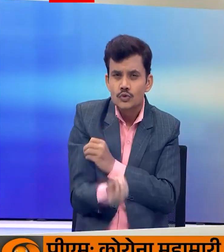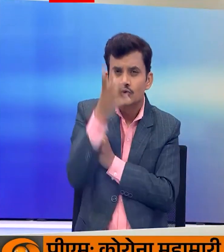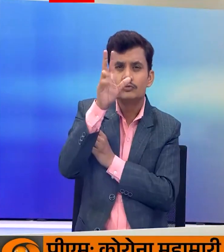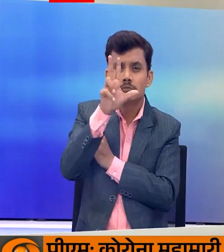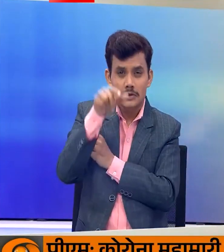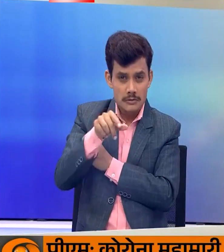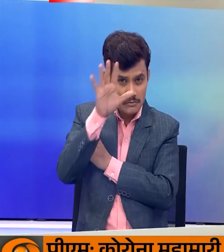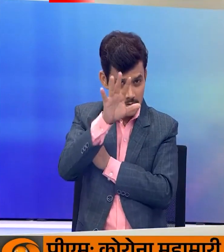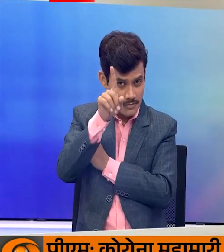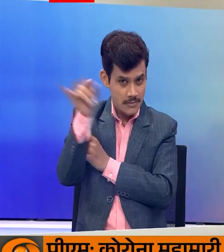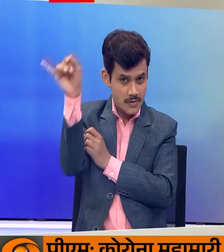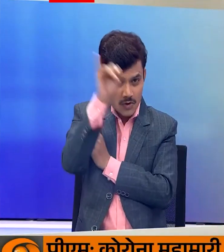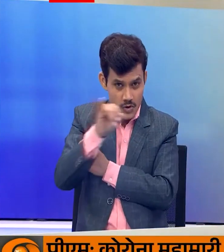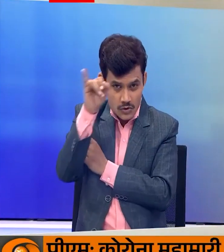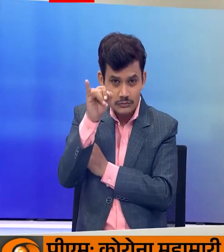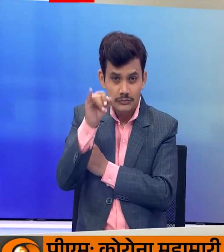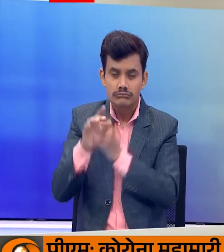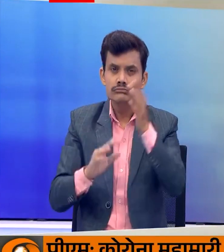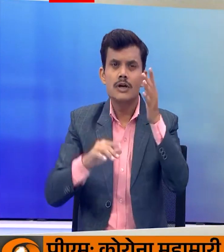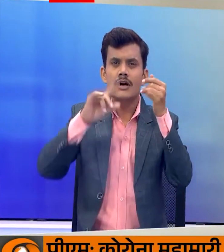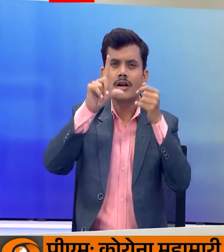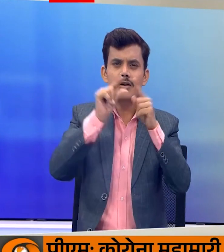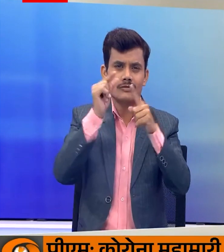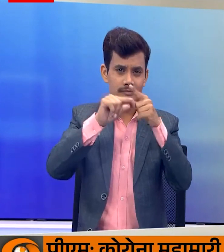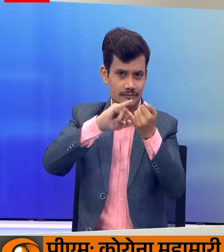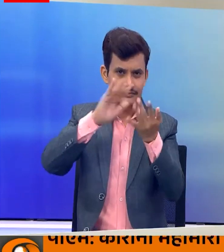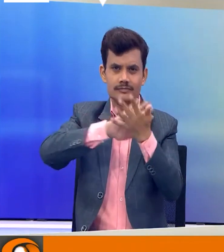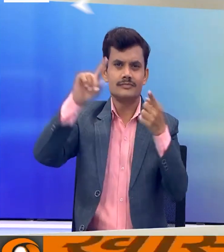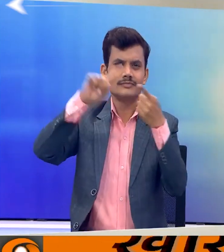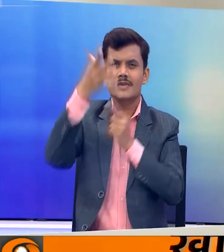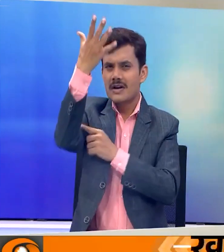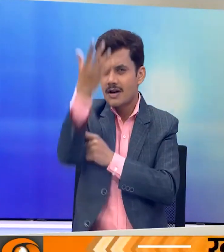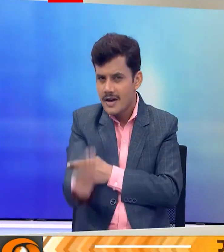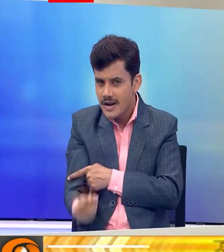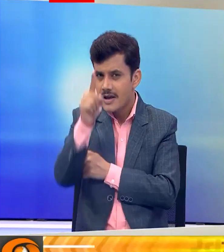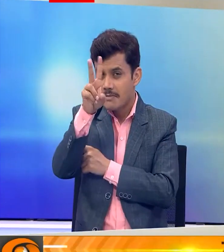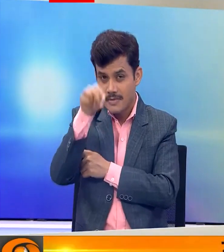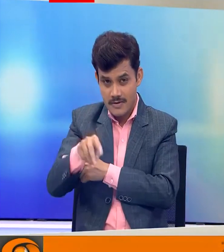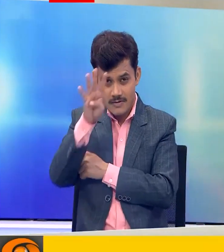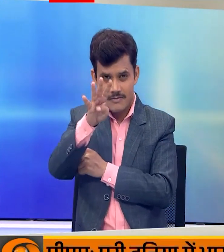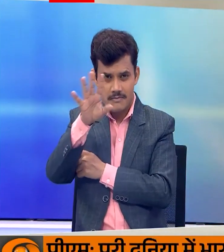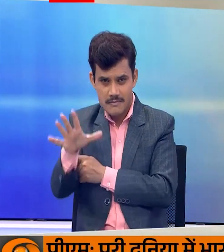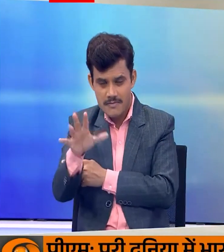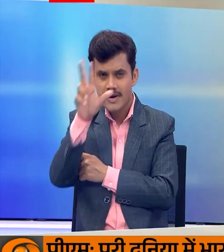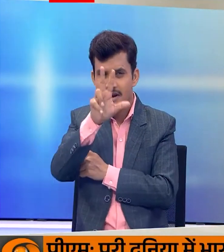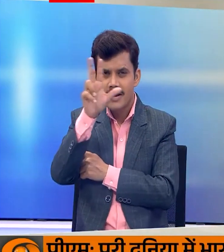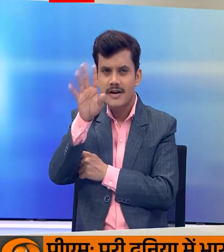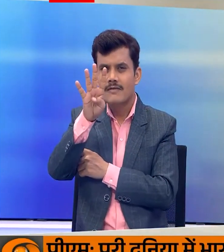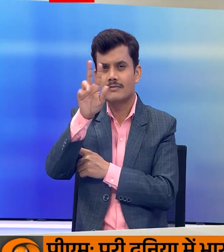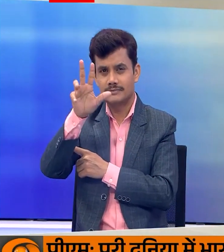,516 मीटर उचे माउंट लोहट से और आधी राद को 12 बच के 45 मिनिट पर 8